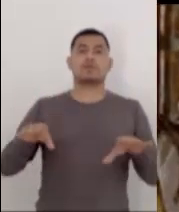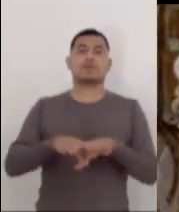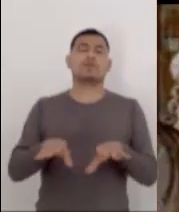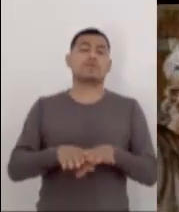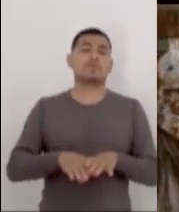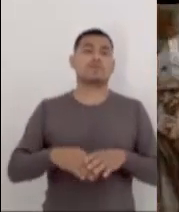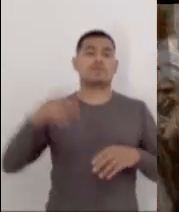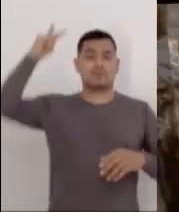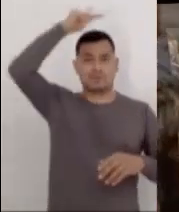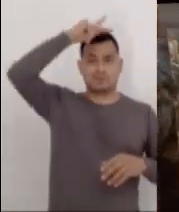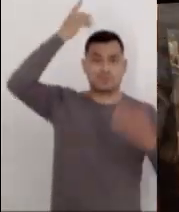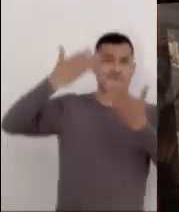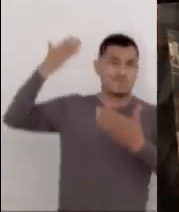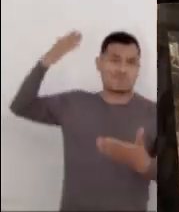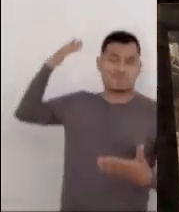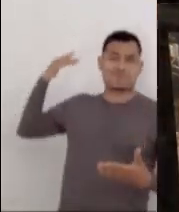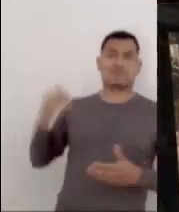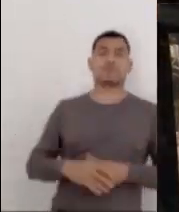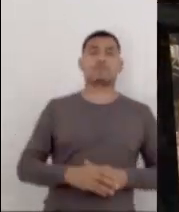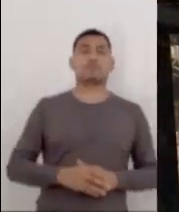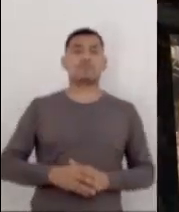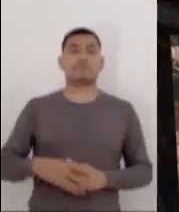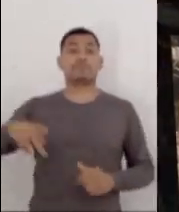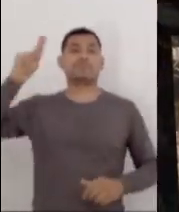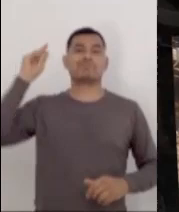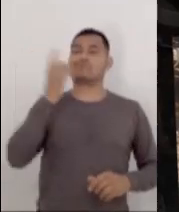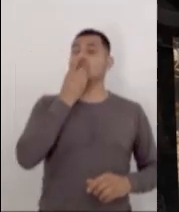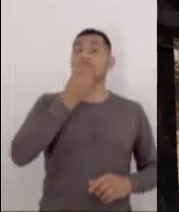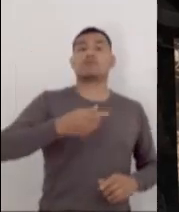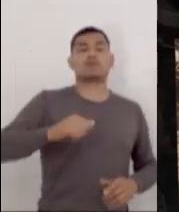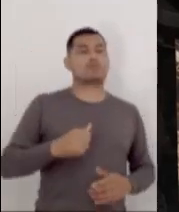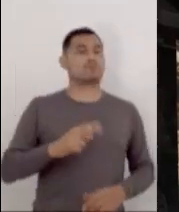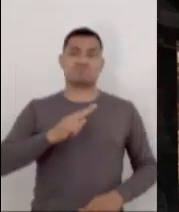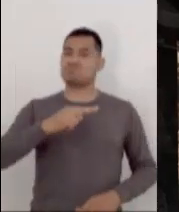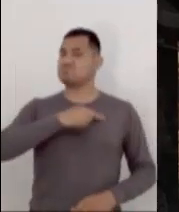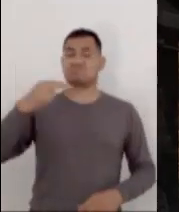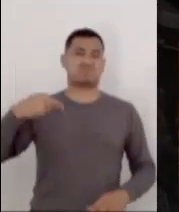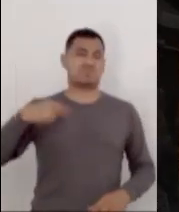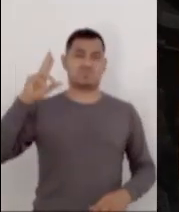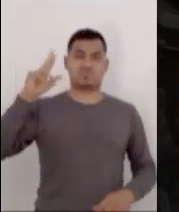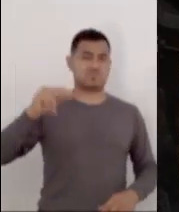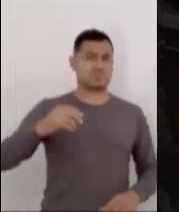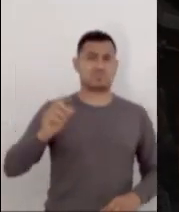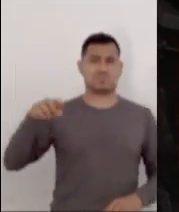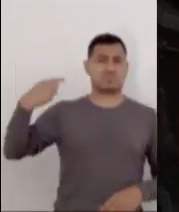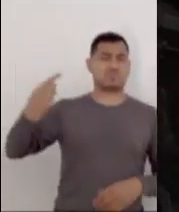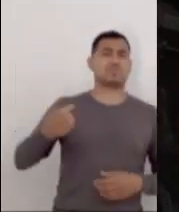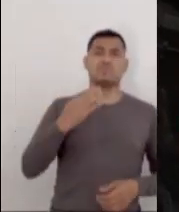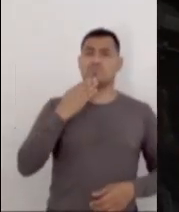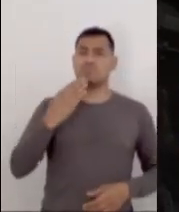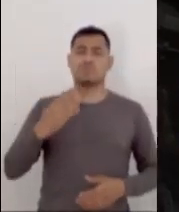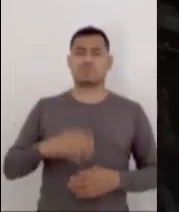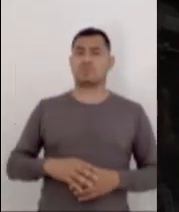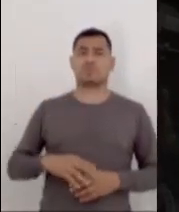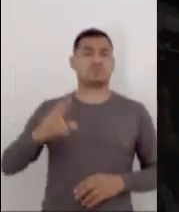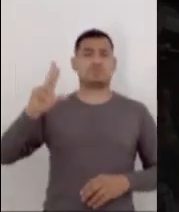Eso no lo hizo Abraham, ustedes hacen las obras de su padre. Le respondieron, nosotros no somos